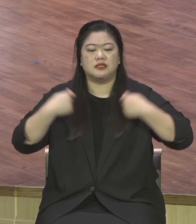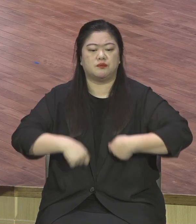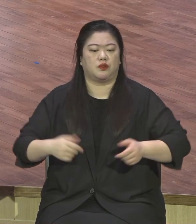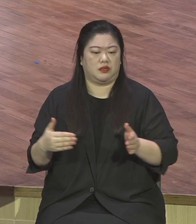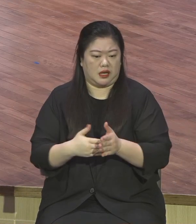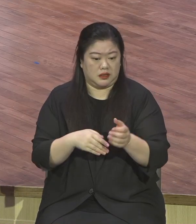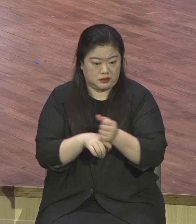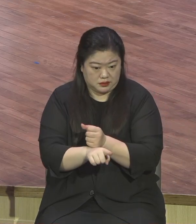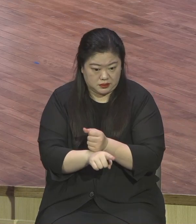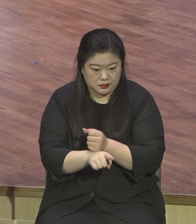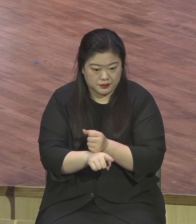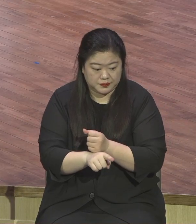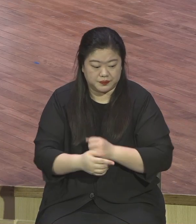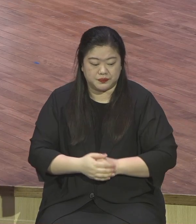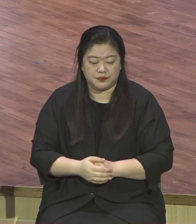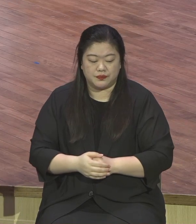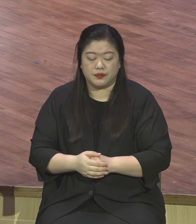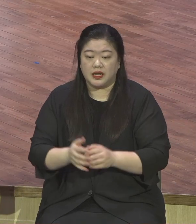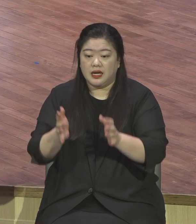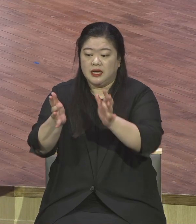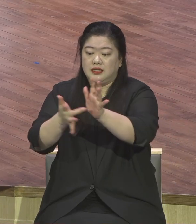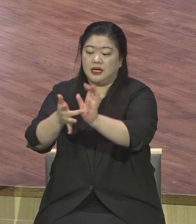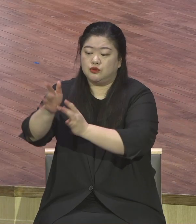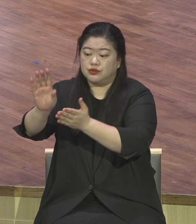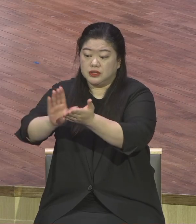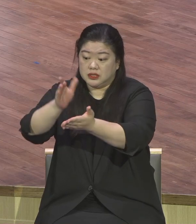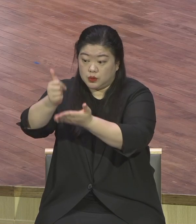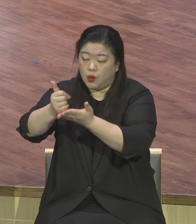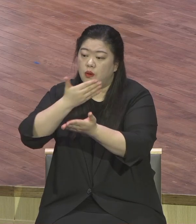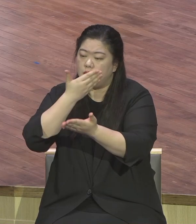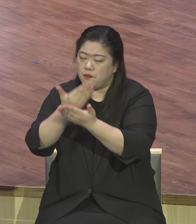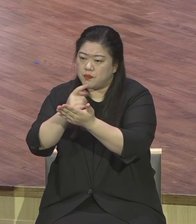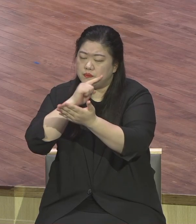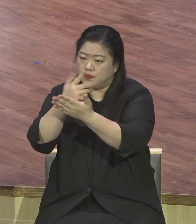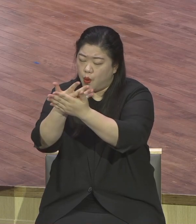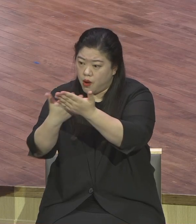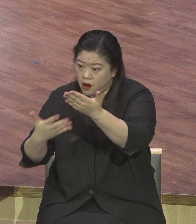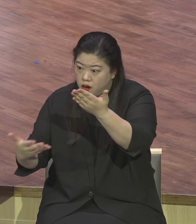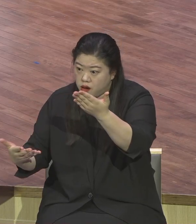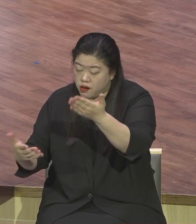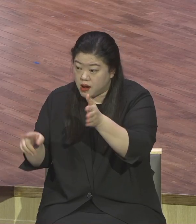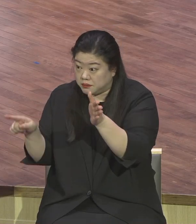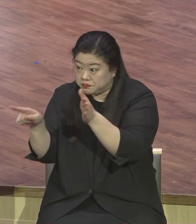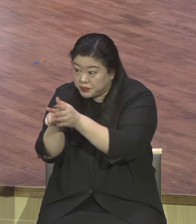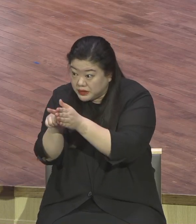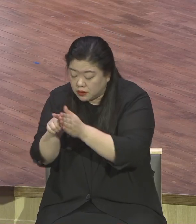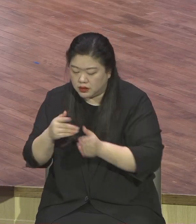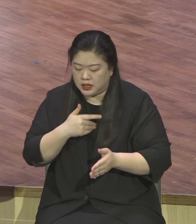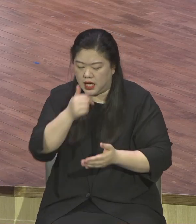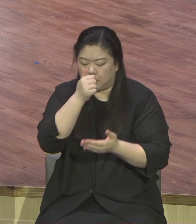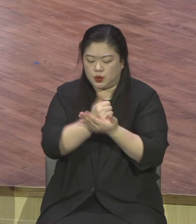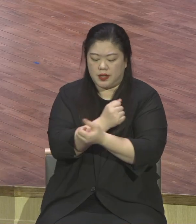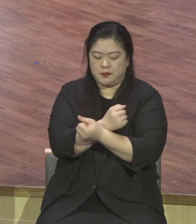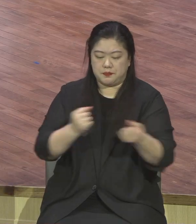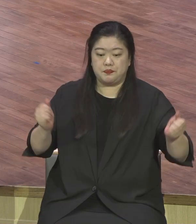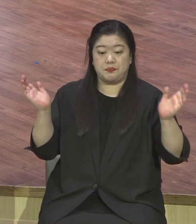예수 그리스도께서 흘리신 보호를 통해서 이제 나는 완전히 죄산받고 완전하게 나는 새롭게